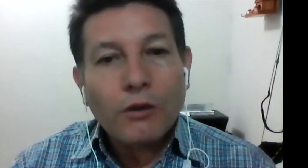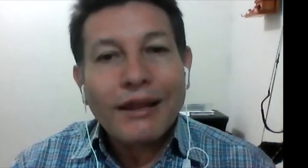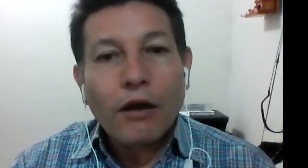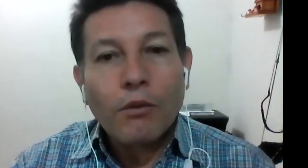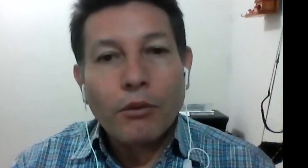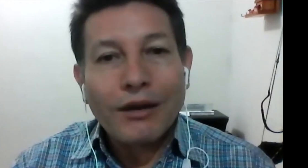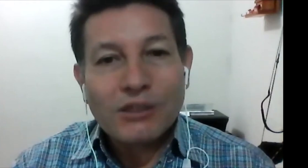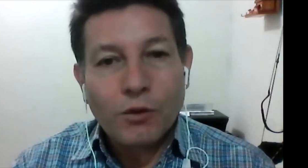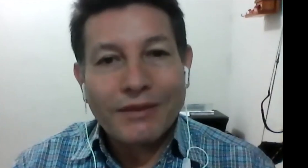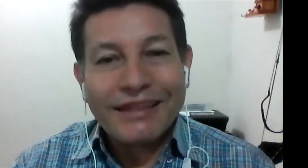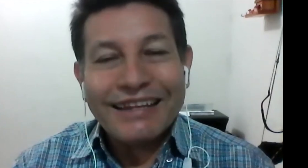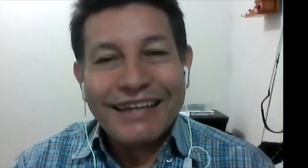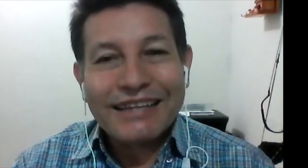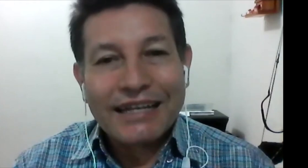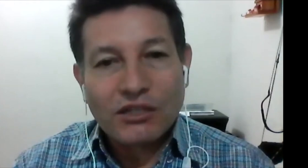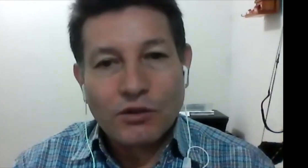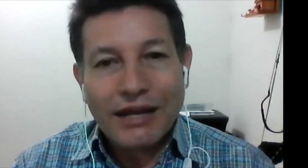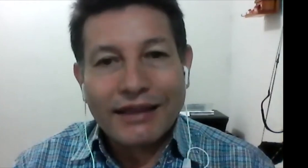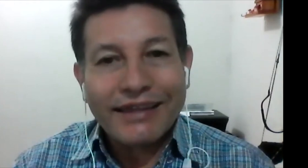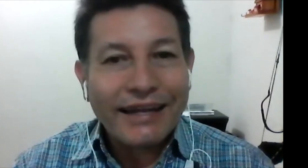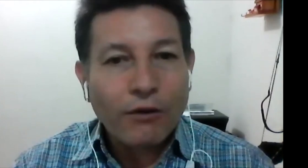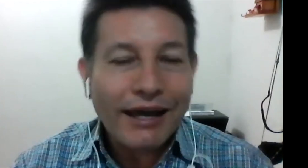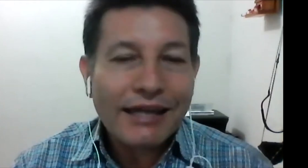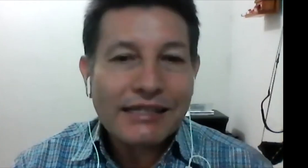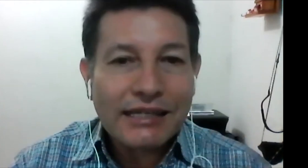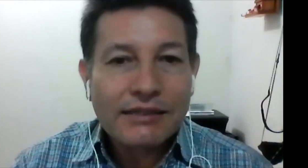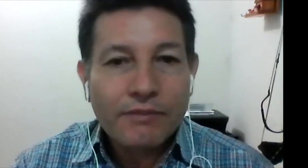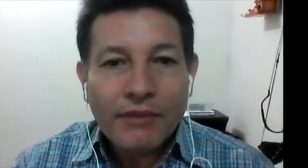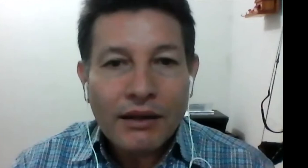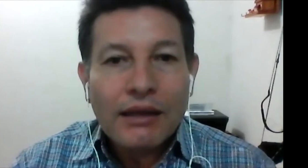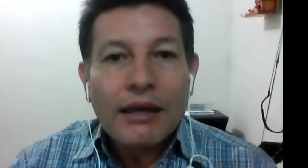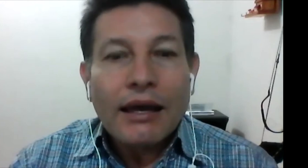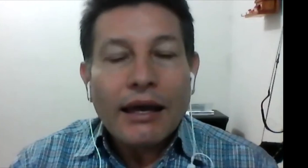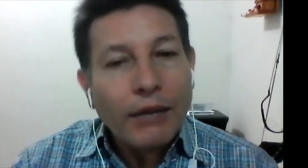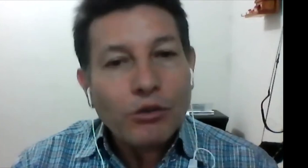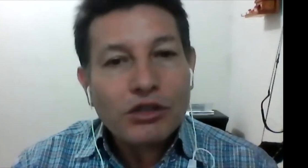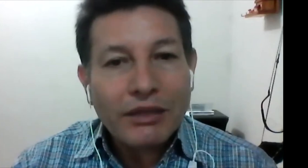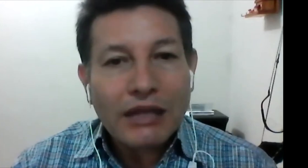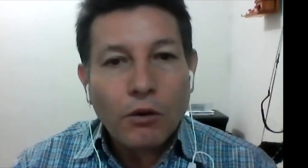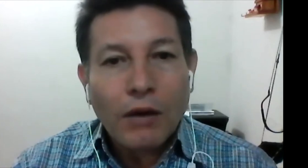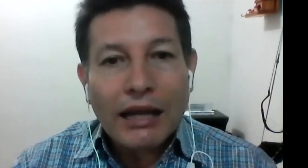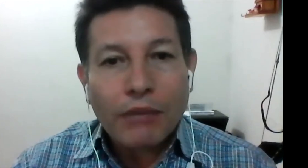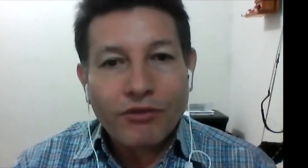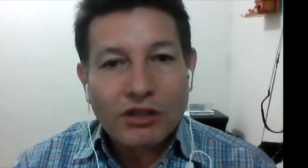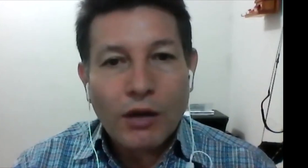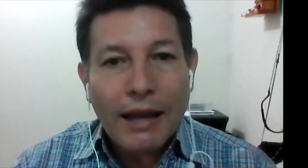de la conmemoración del Día Internacional del Lenguaje de Señas, hemos invitado a la profesora